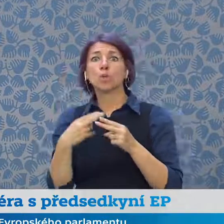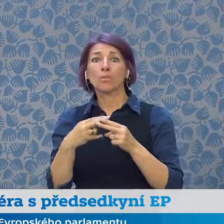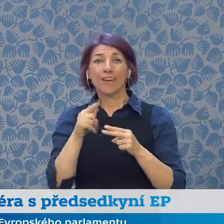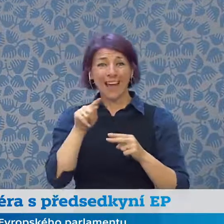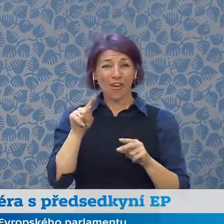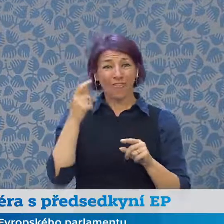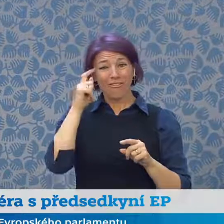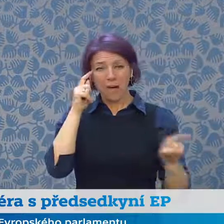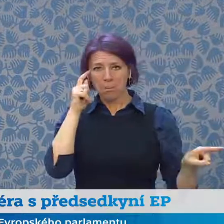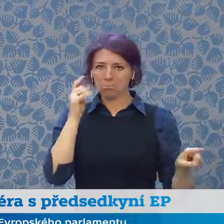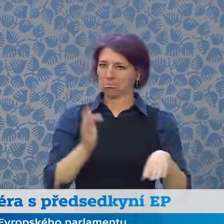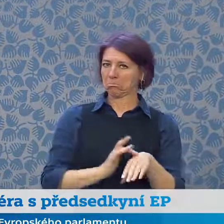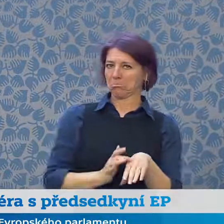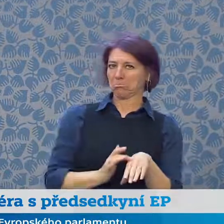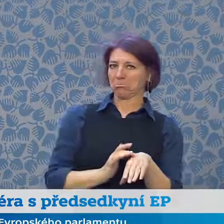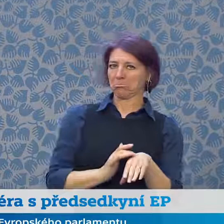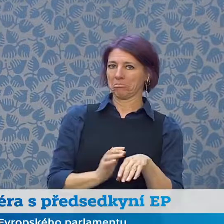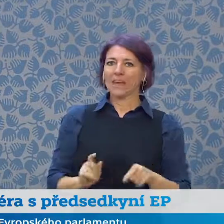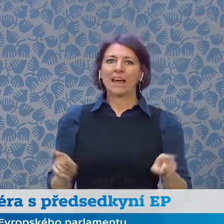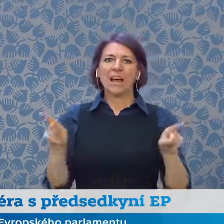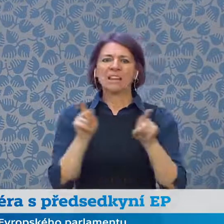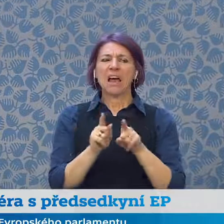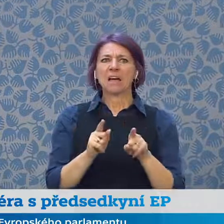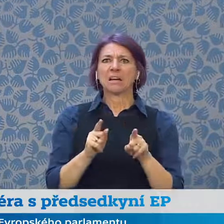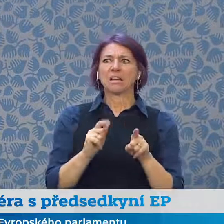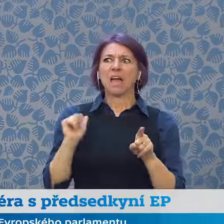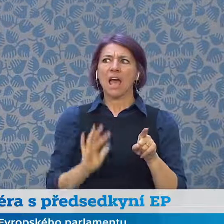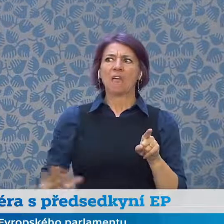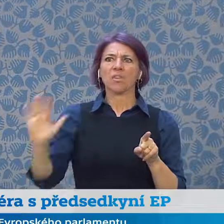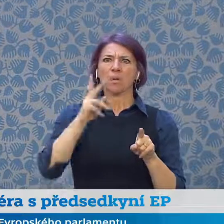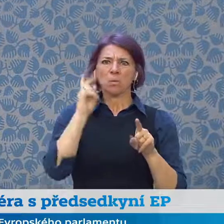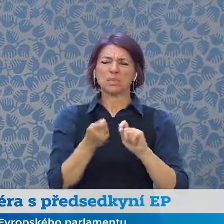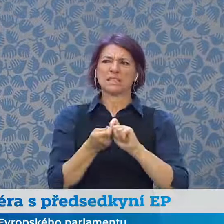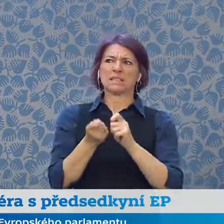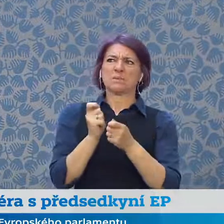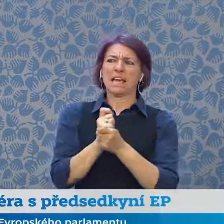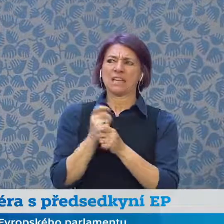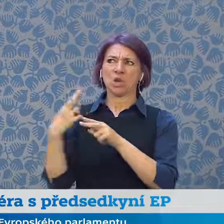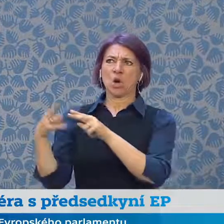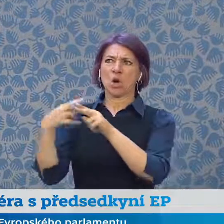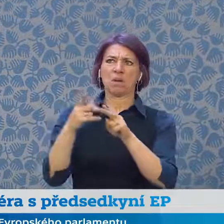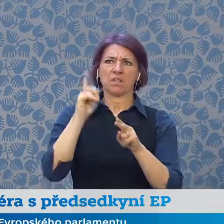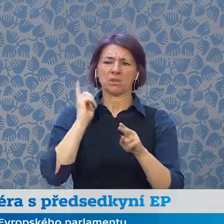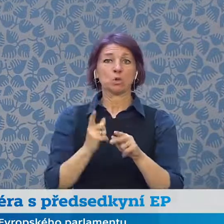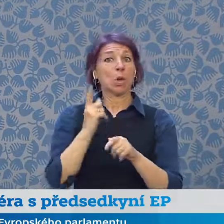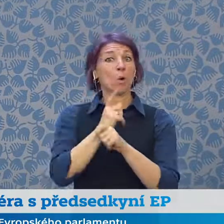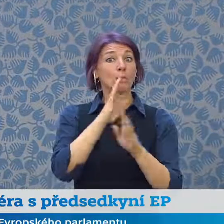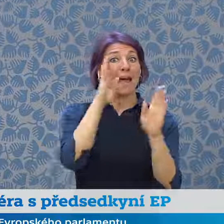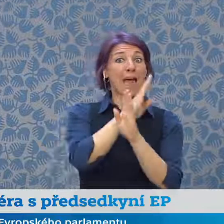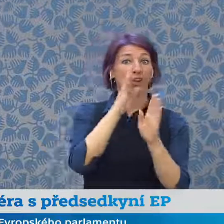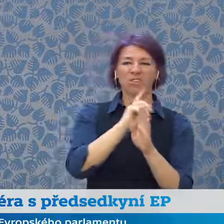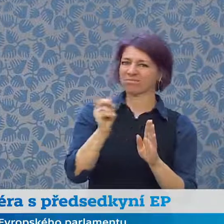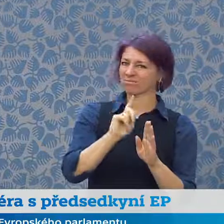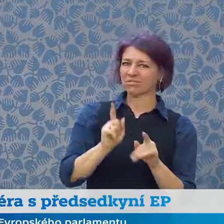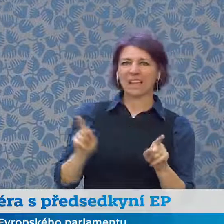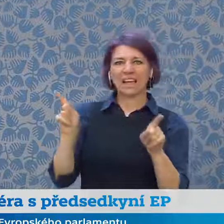budeme hovořit o tom, že jako kontinent se musíme transformovat a to nejenom z pohledu životního prostředí, ale i z